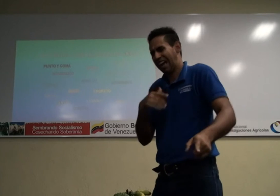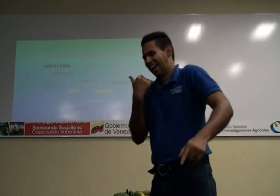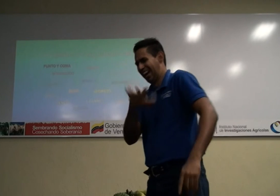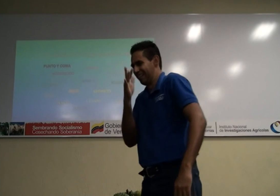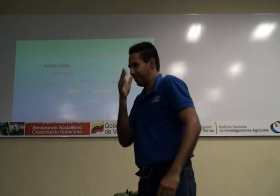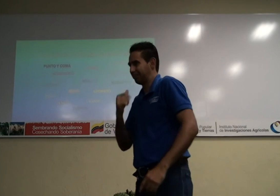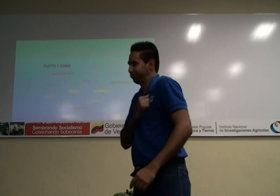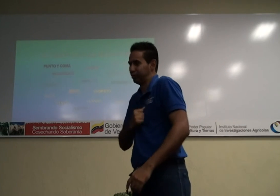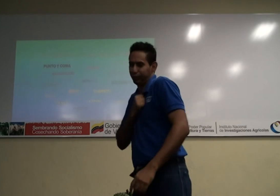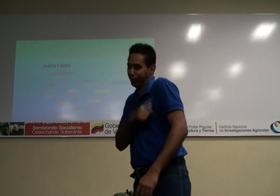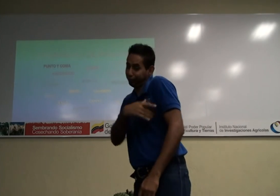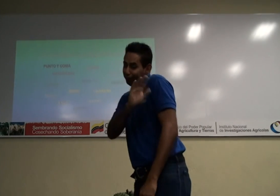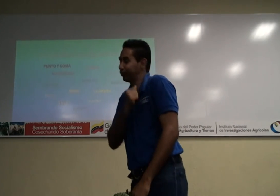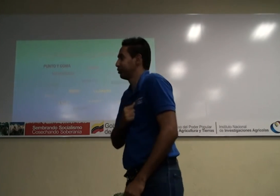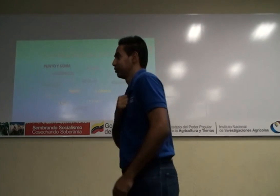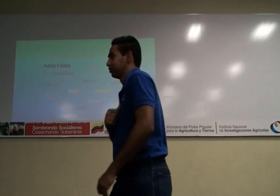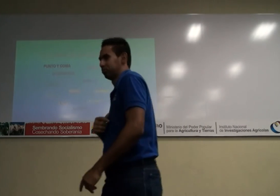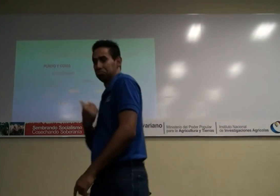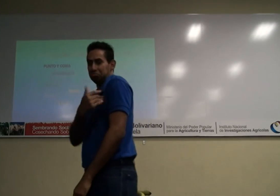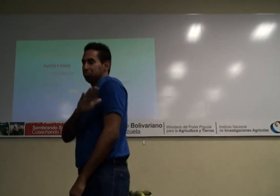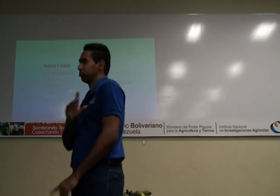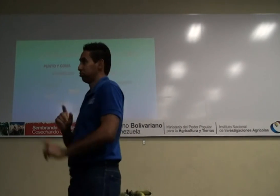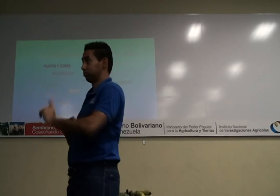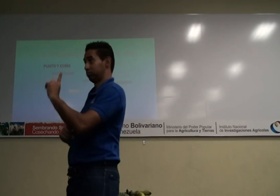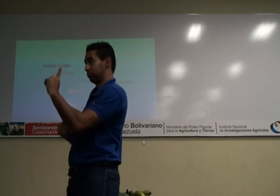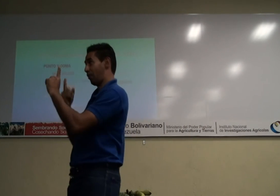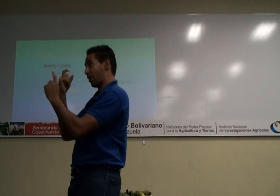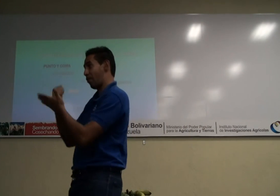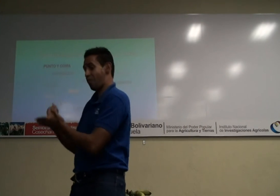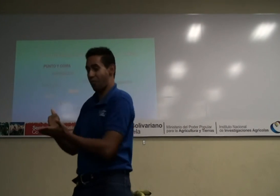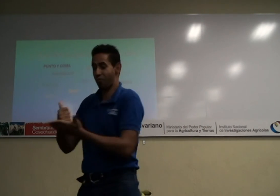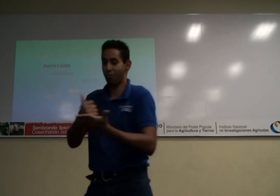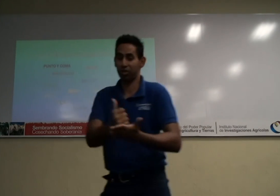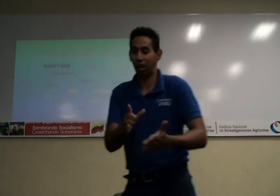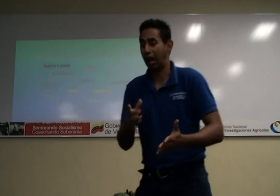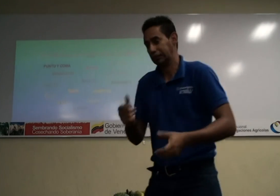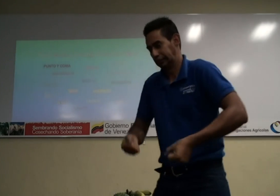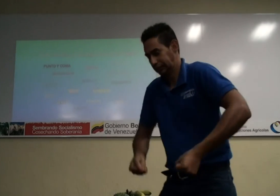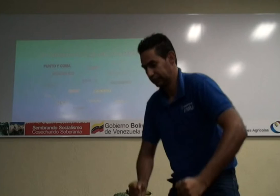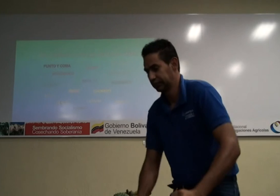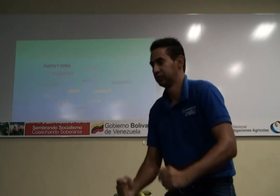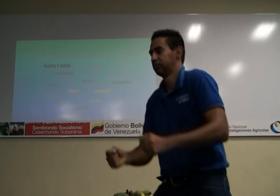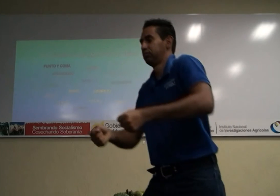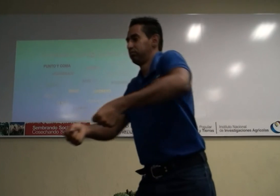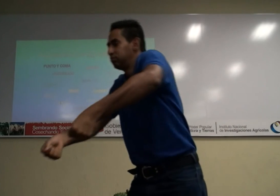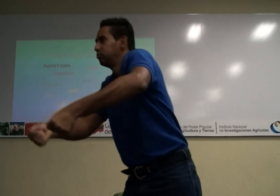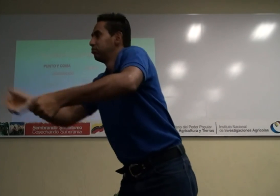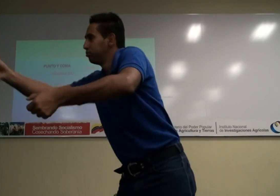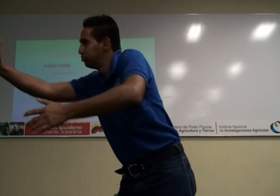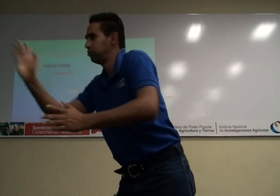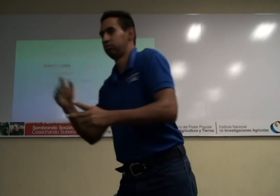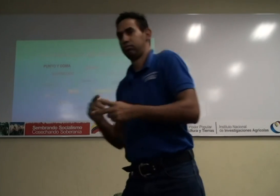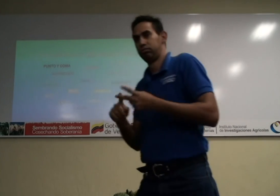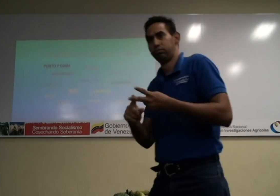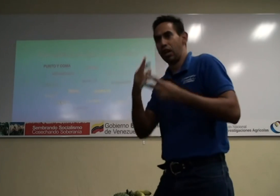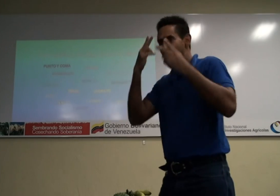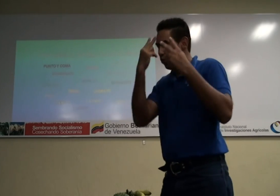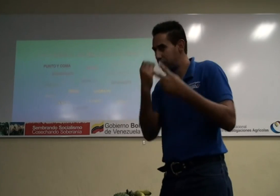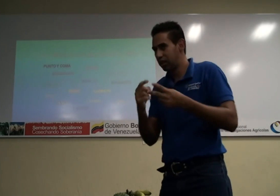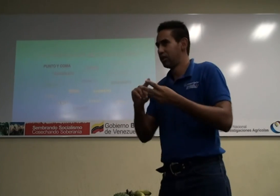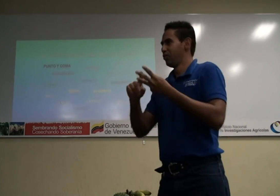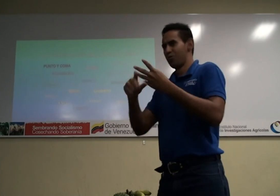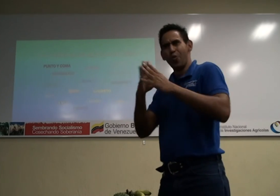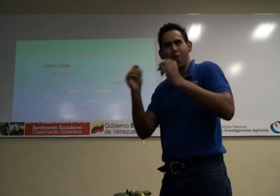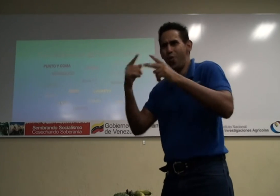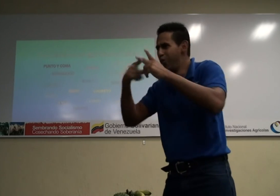hay rampa suficiente, y la persona se burla, porque mira, yo puedo pasar, tú no. Entonces, se le ayuda a la persona, que tiene que colaborar, con